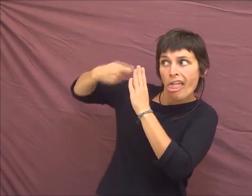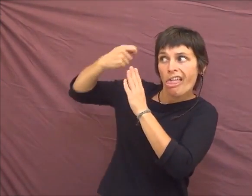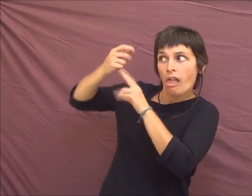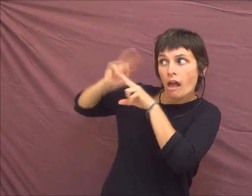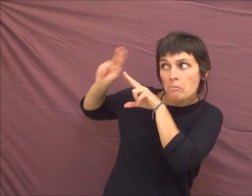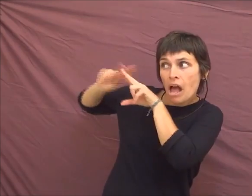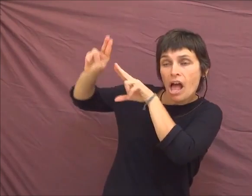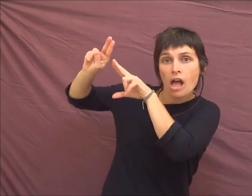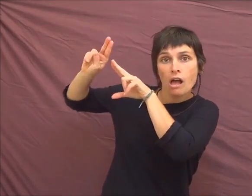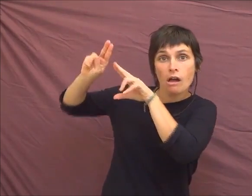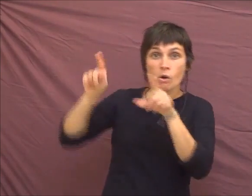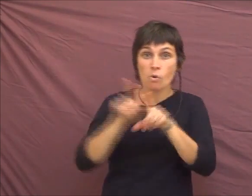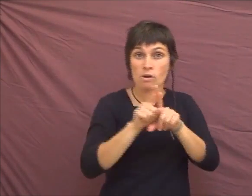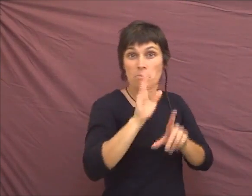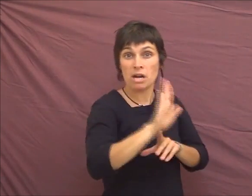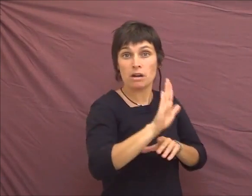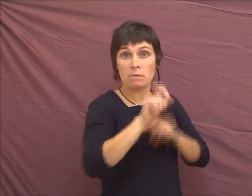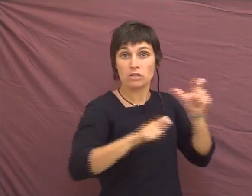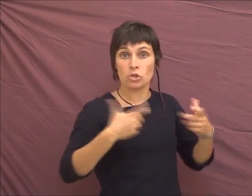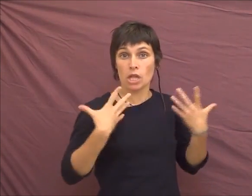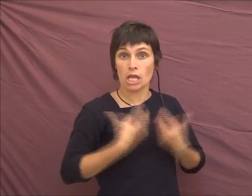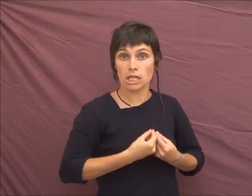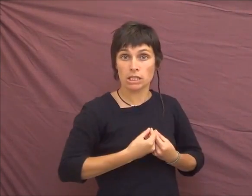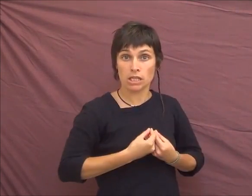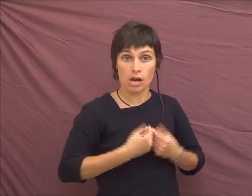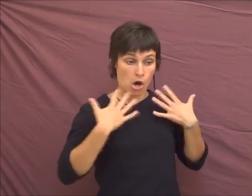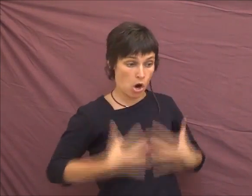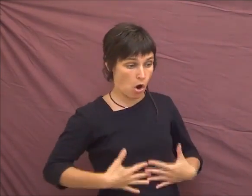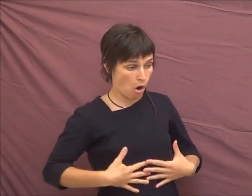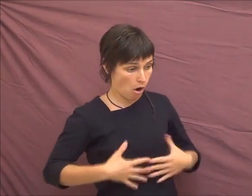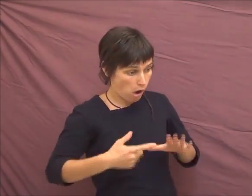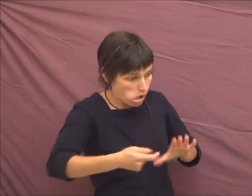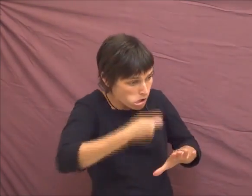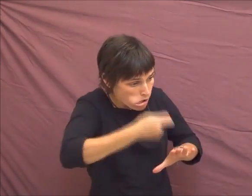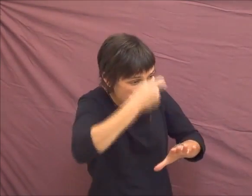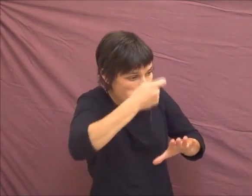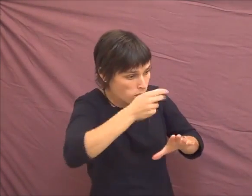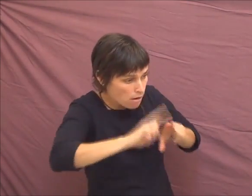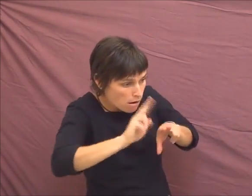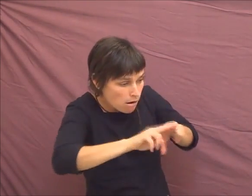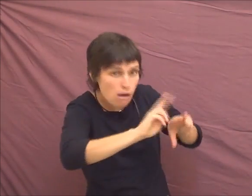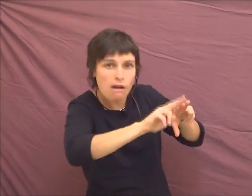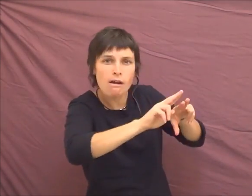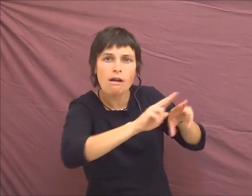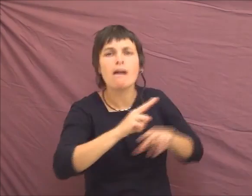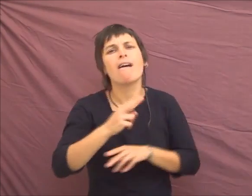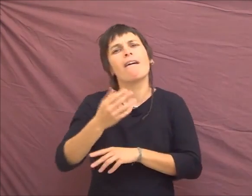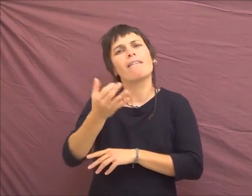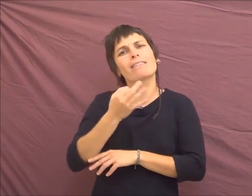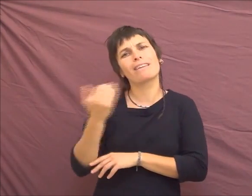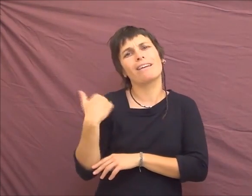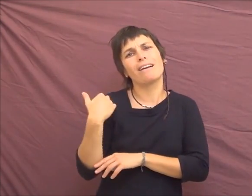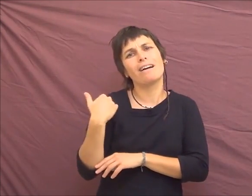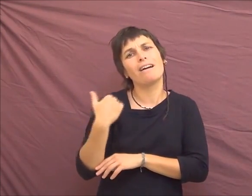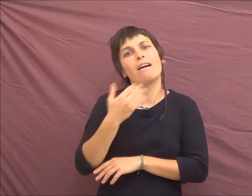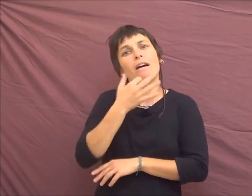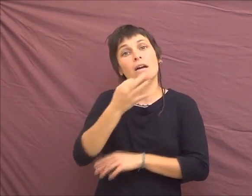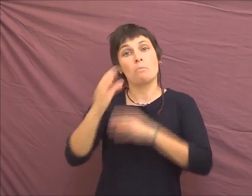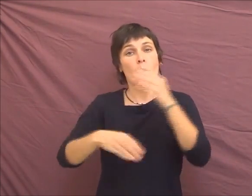le corps des intersexes également. Tu disais, Olivier, tout à'heure que les médecins annoncent 80 000 implants dans le